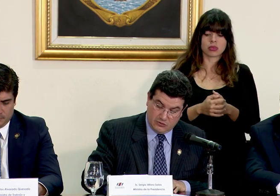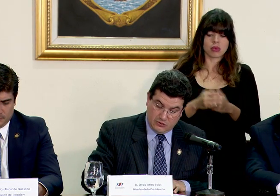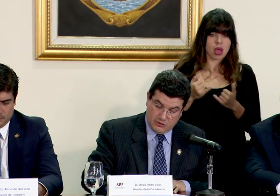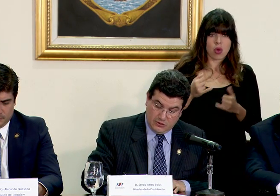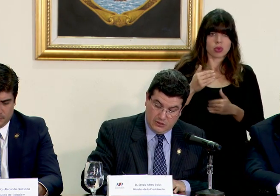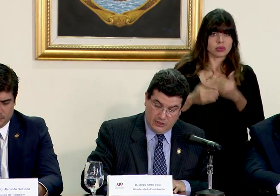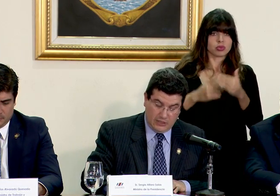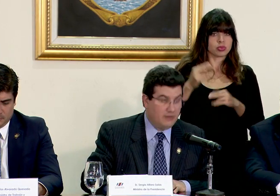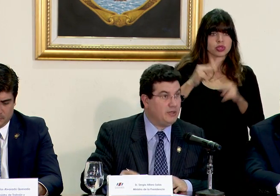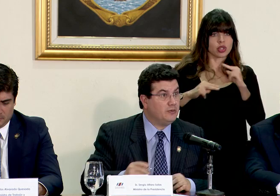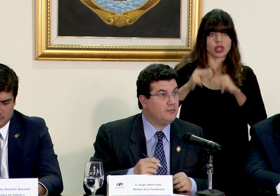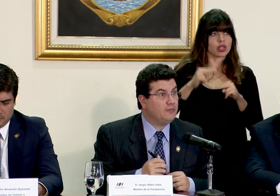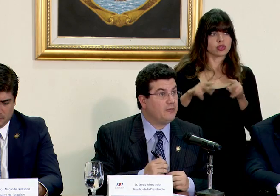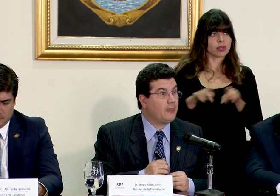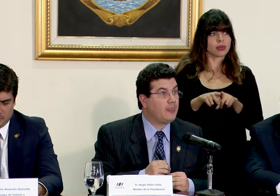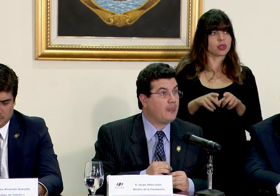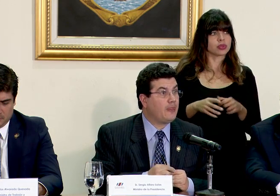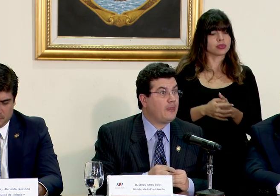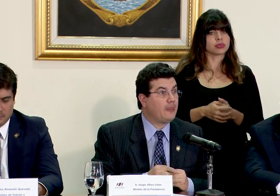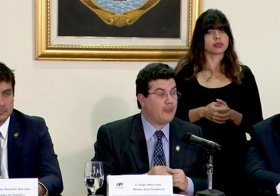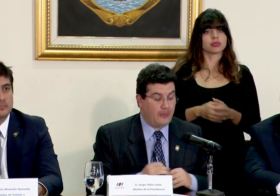negociación en camino